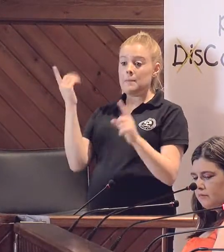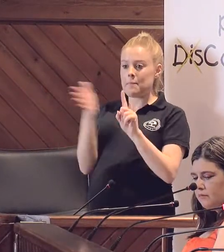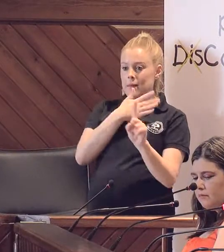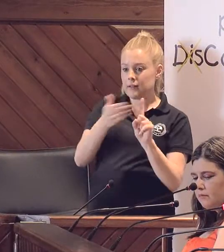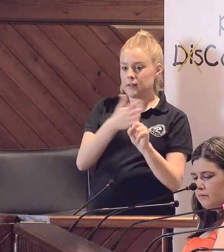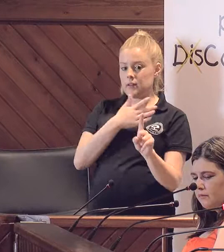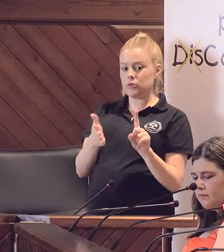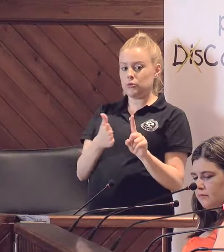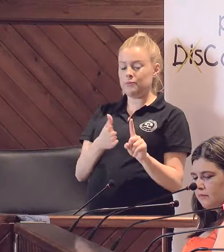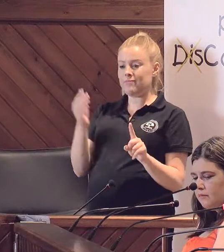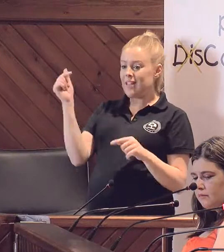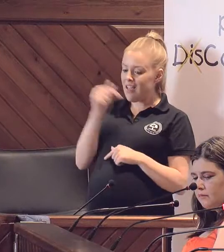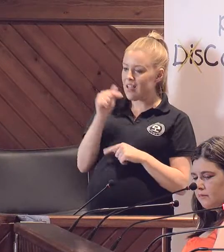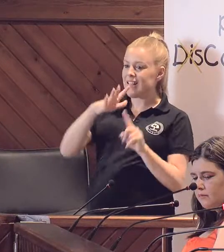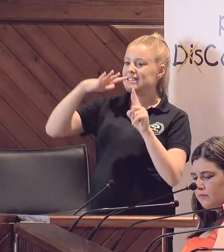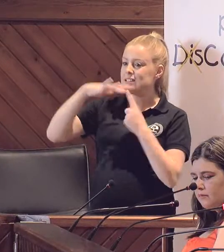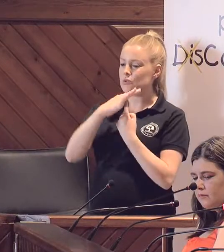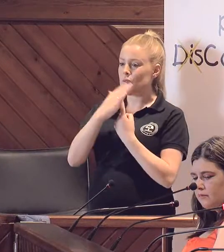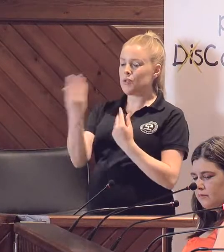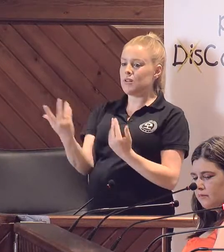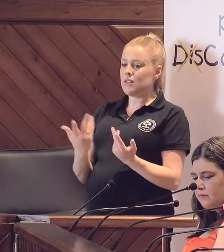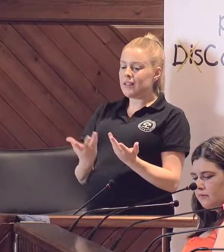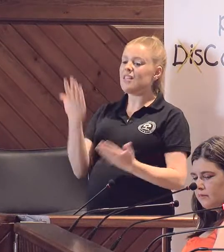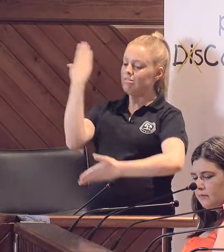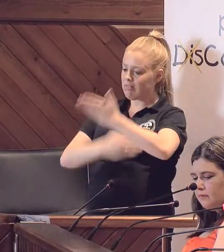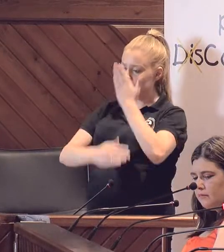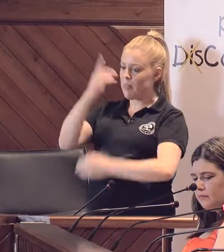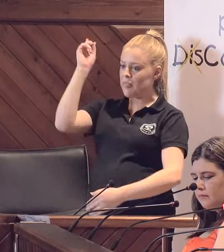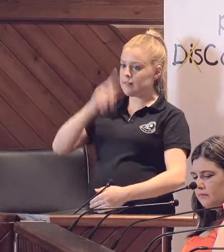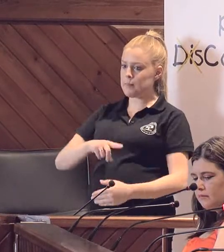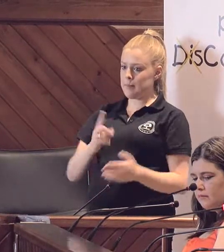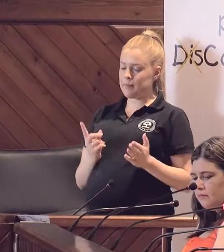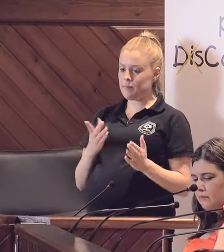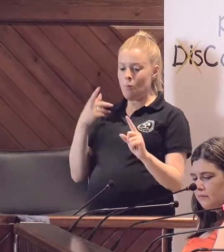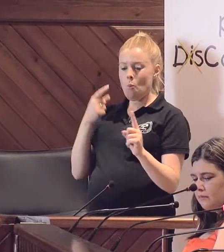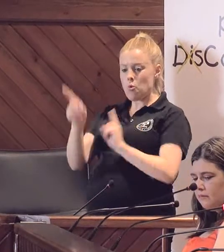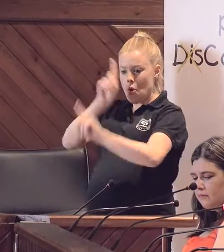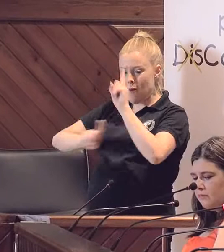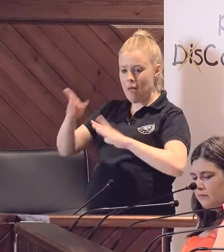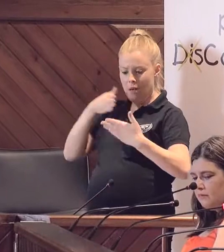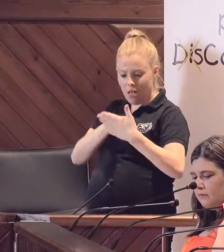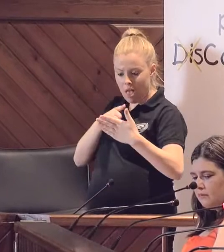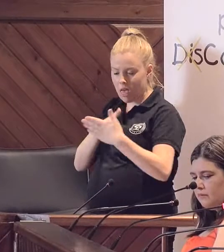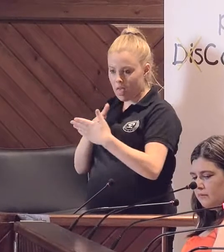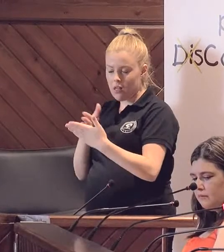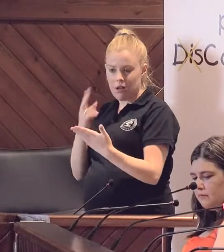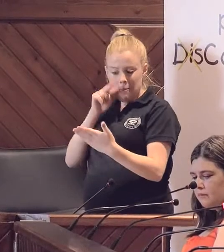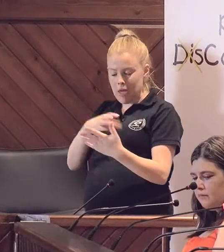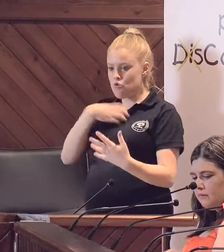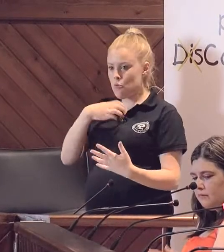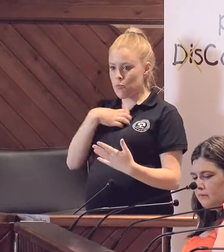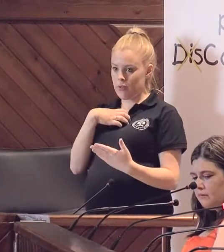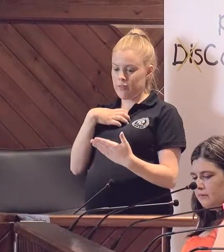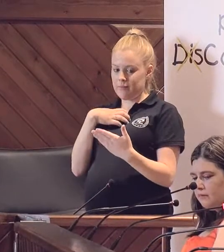violencias soterradas. estas son situaciones que generan también discapacidades, obstáculos, barreras que no quieren verse porque